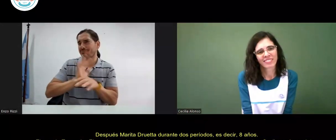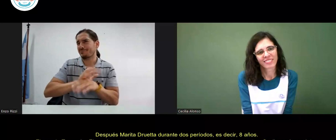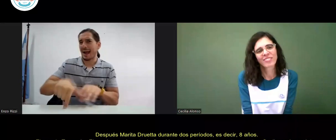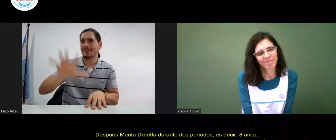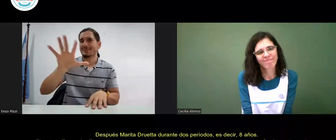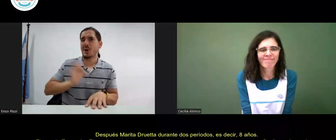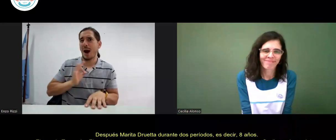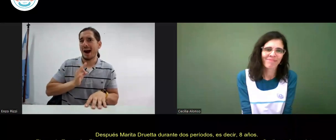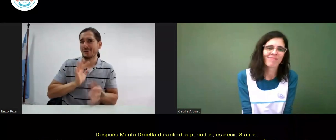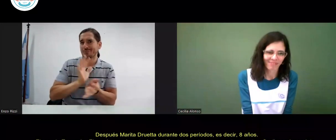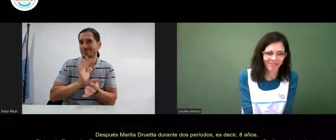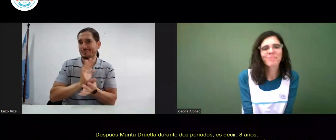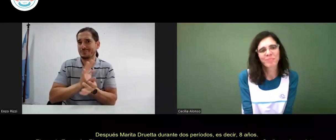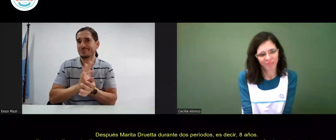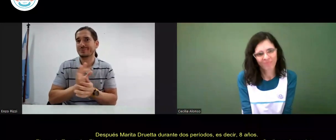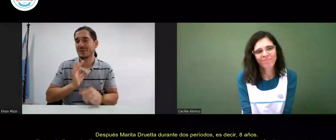finalizar mi mandato